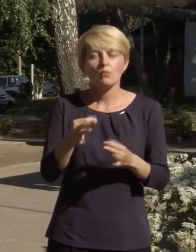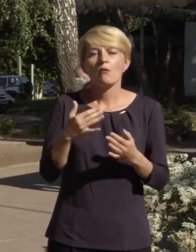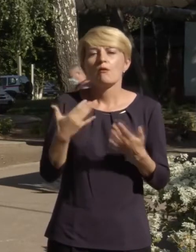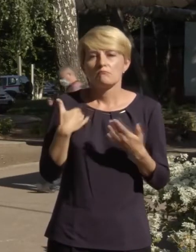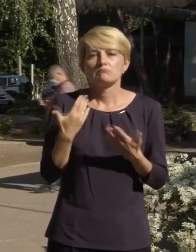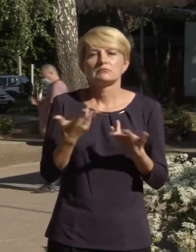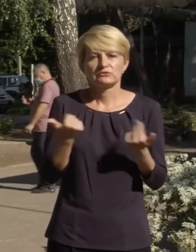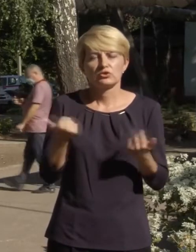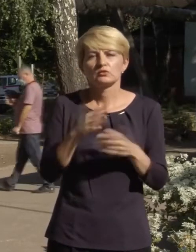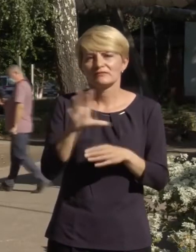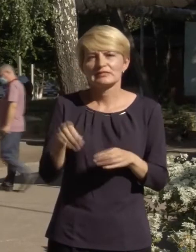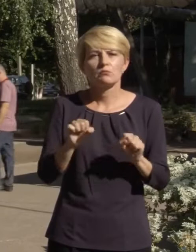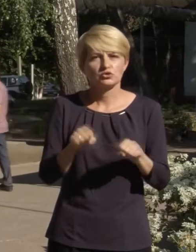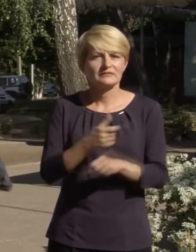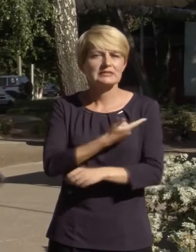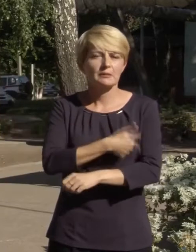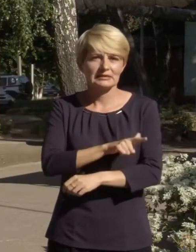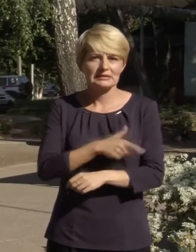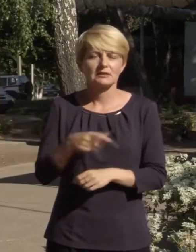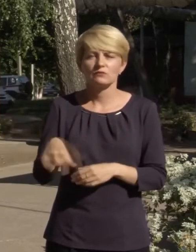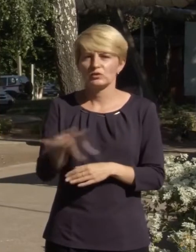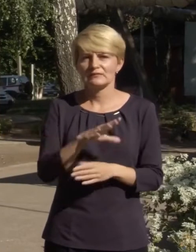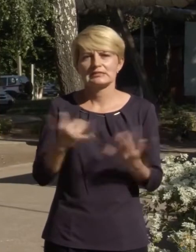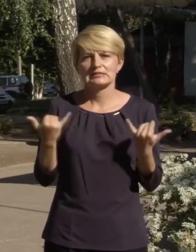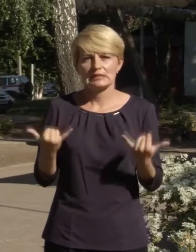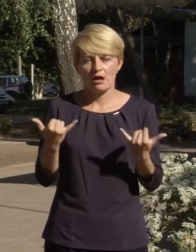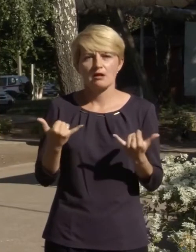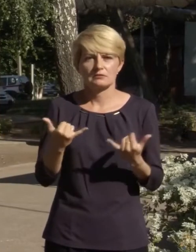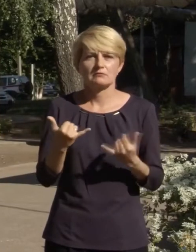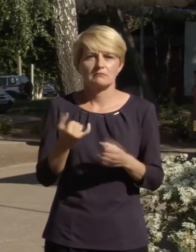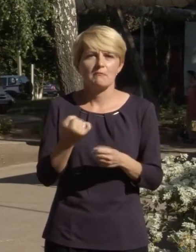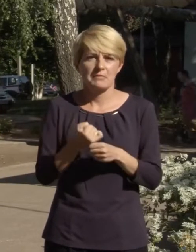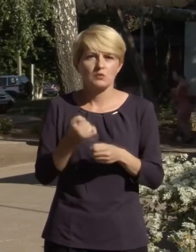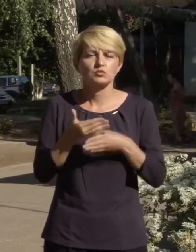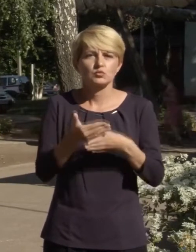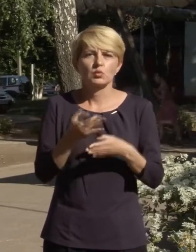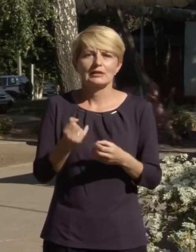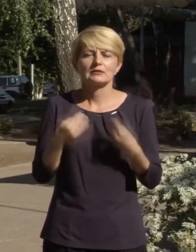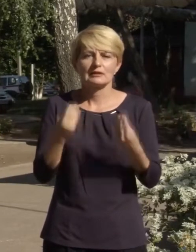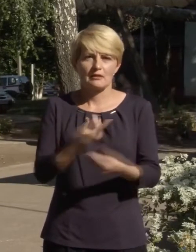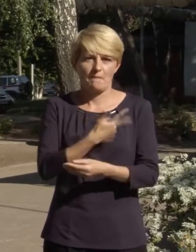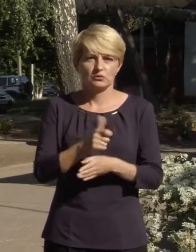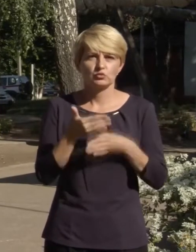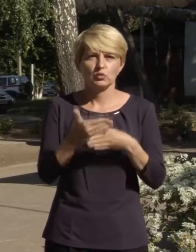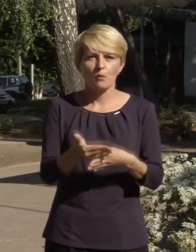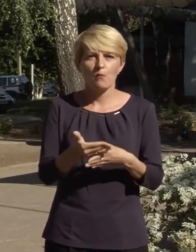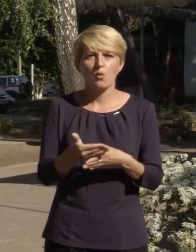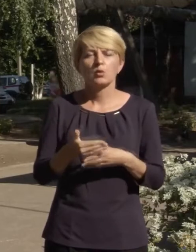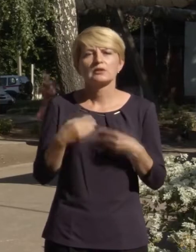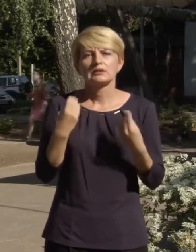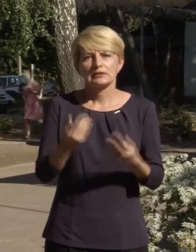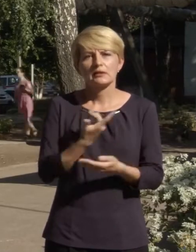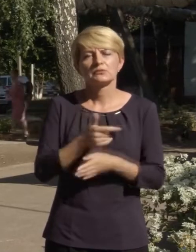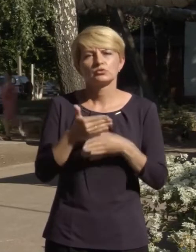можливості медицини, вони всі зараз працюють на надання медичної допомоги, надання медичної